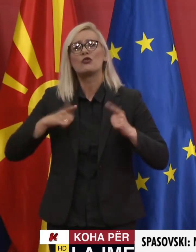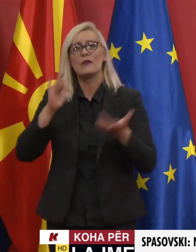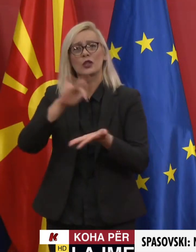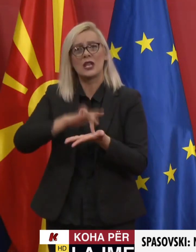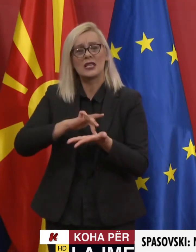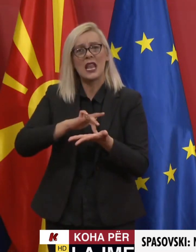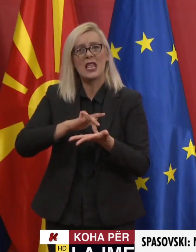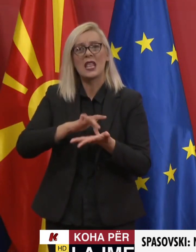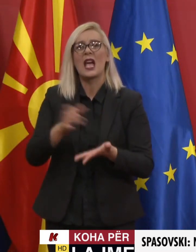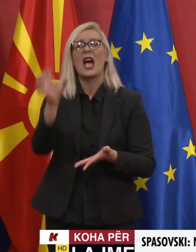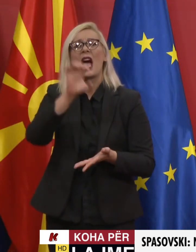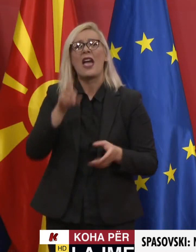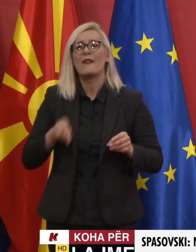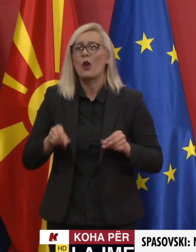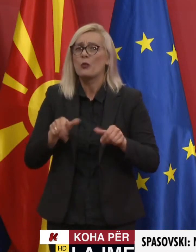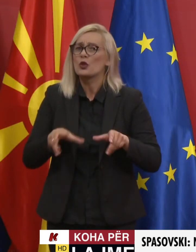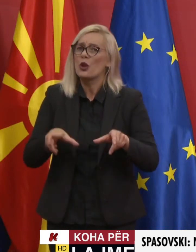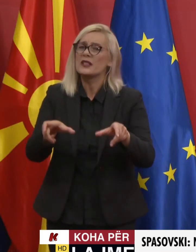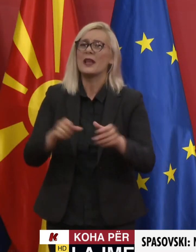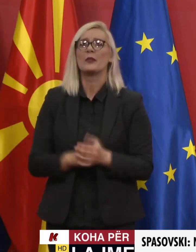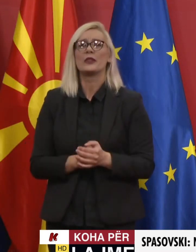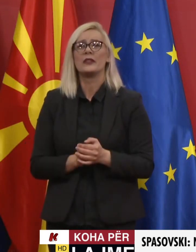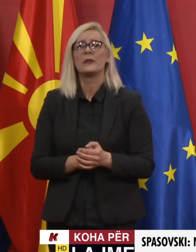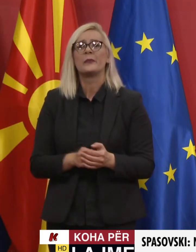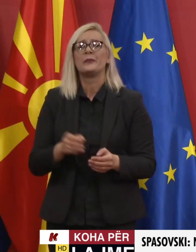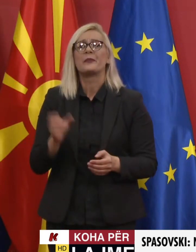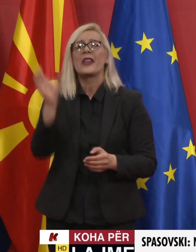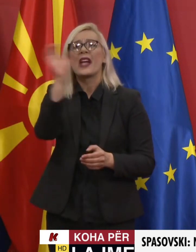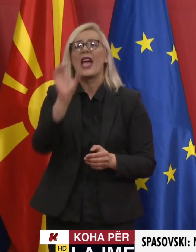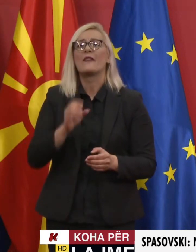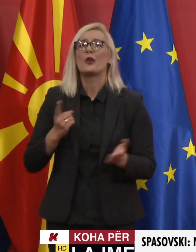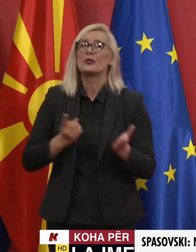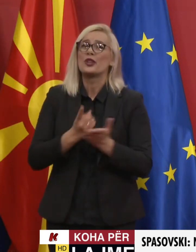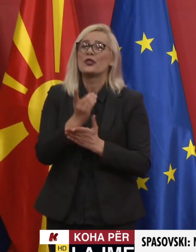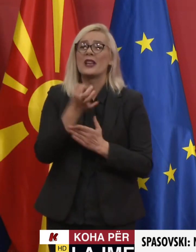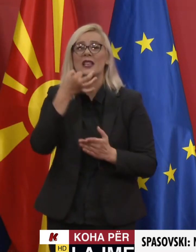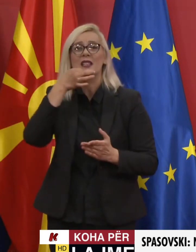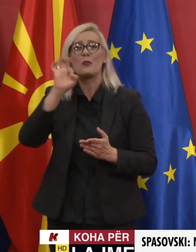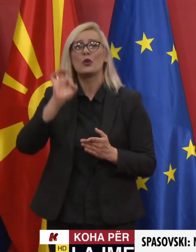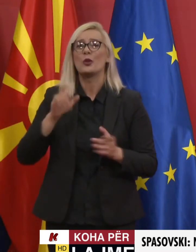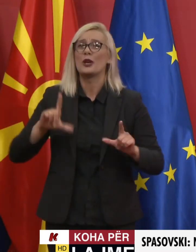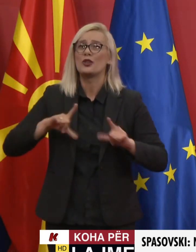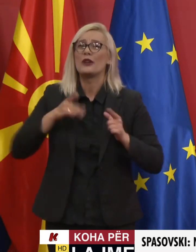viti, kur këshilit i qështjeve të përgjishme, mori vendimin për hapjene bisedimeve me të dyja vëndet.